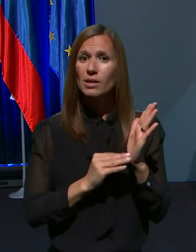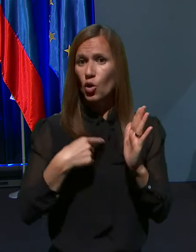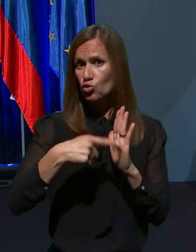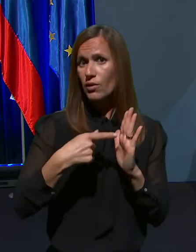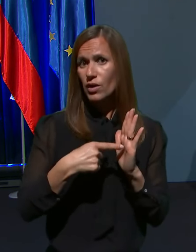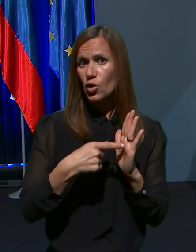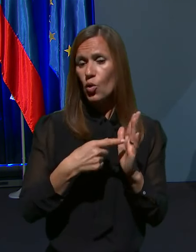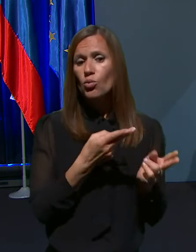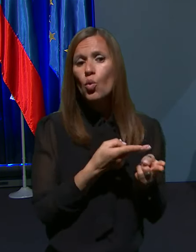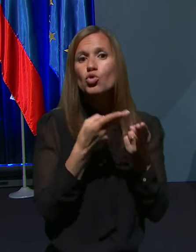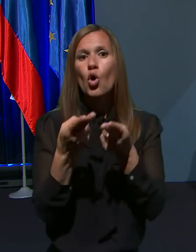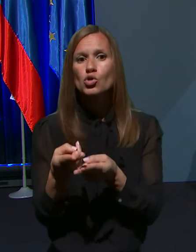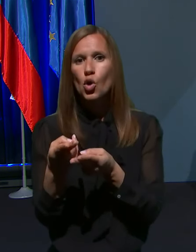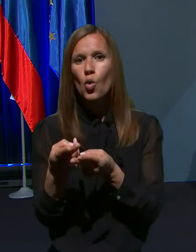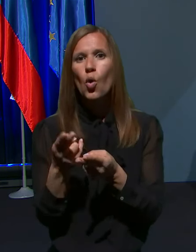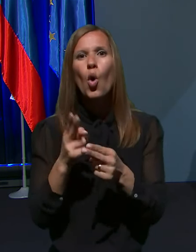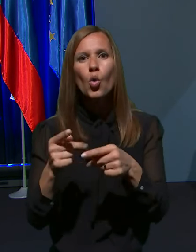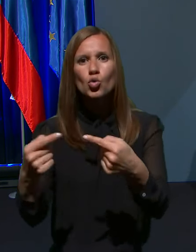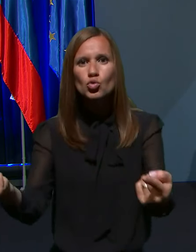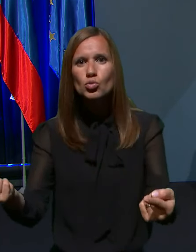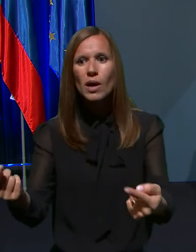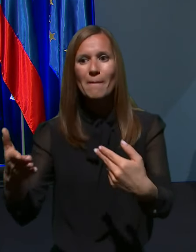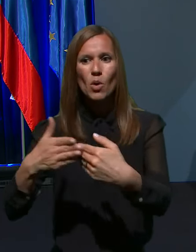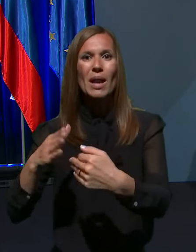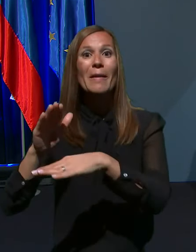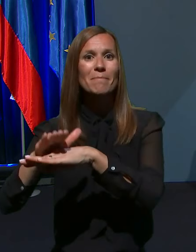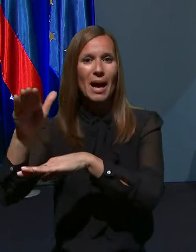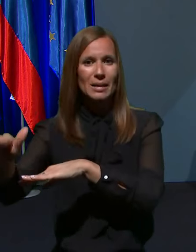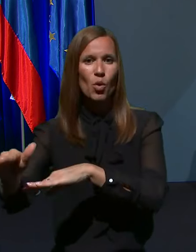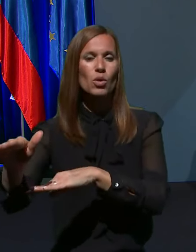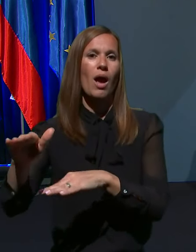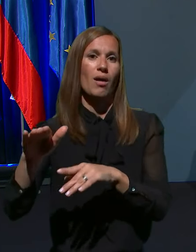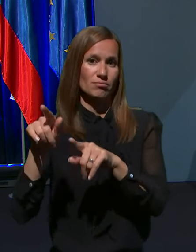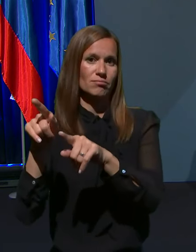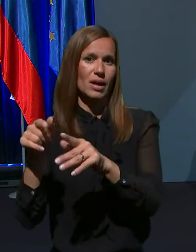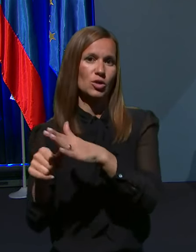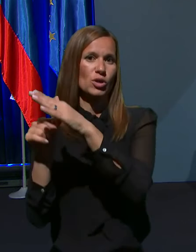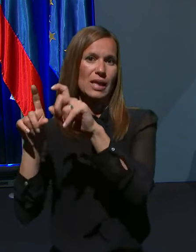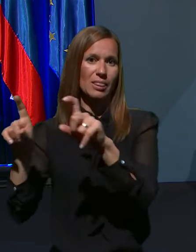okušb poleg Maribora še kje druge v tako imenovane varne cone?